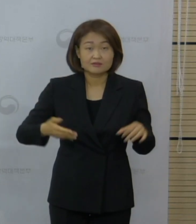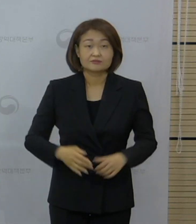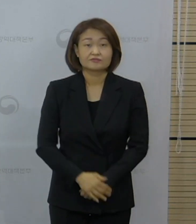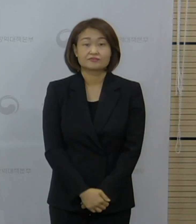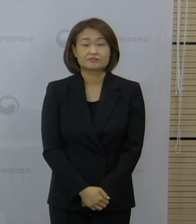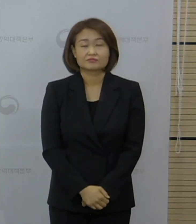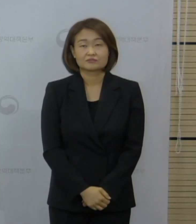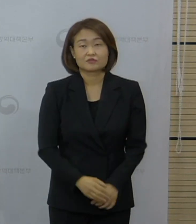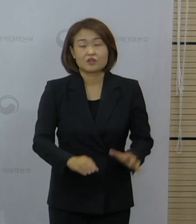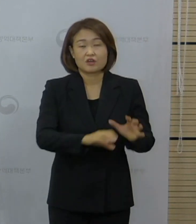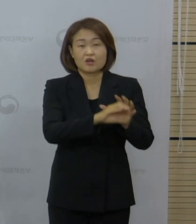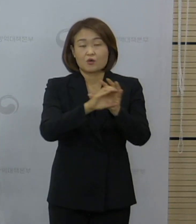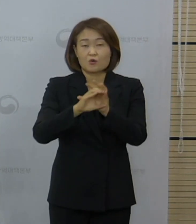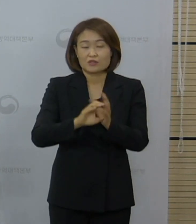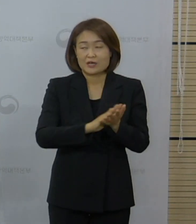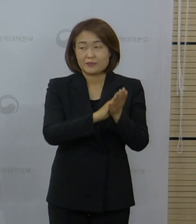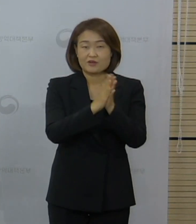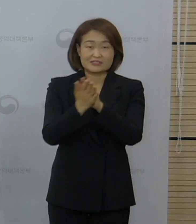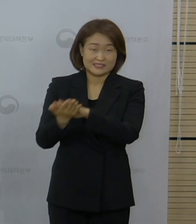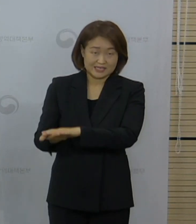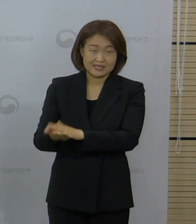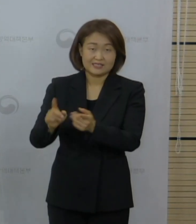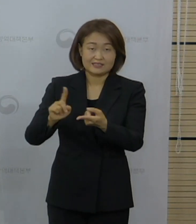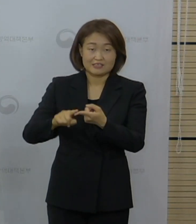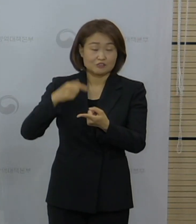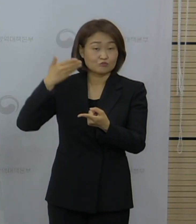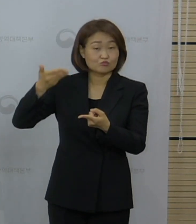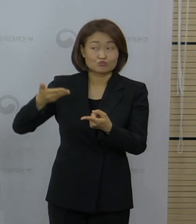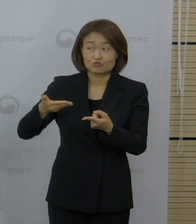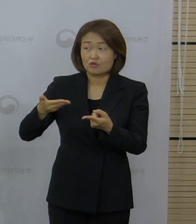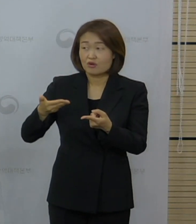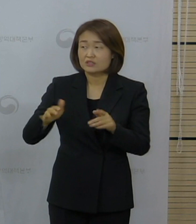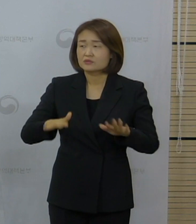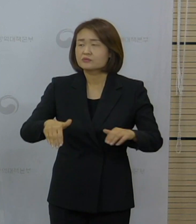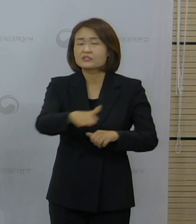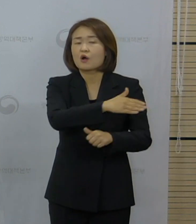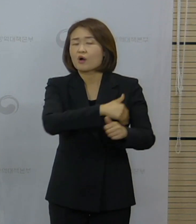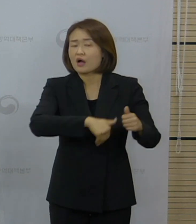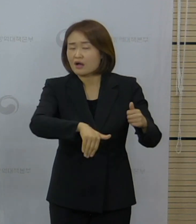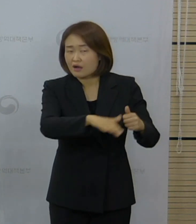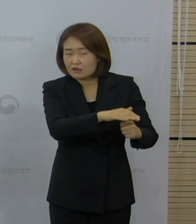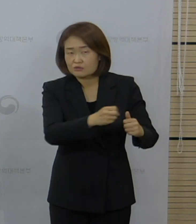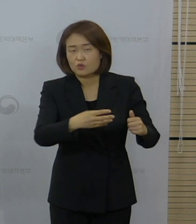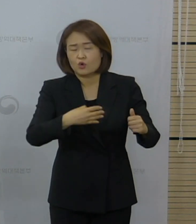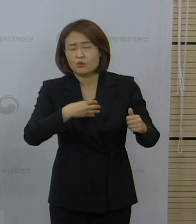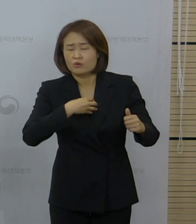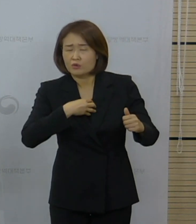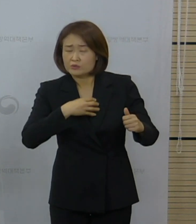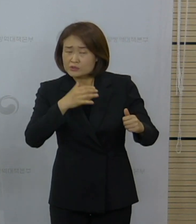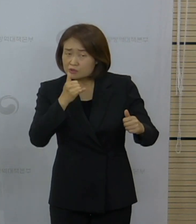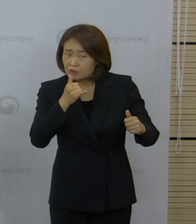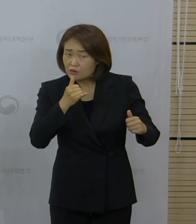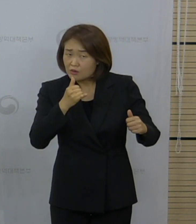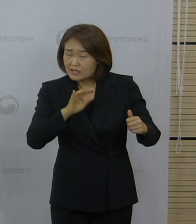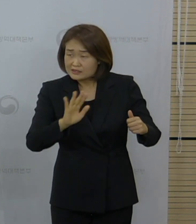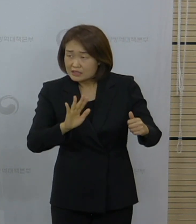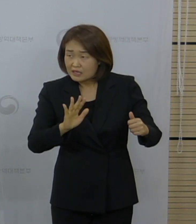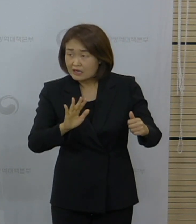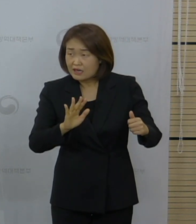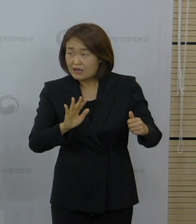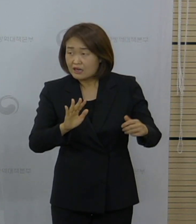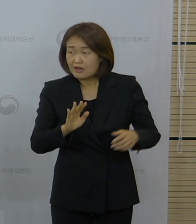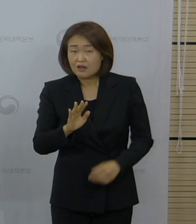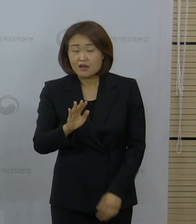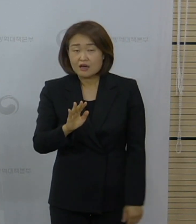변이 바이러스와 관련해서 현 상황을 어떻게 진단하고 있는지 또 위협의 정도를 어떻게 보며 또 왜 그런 수준으로